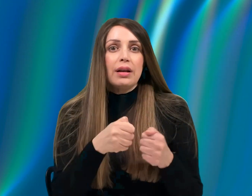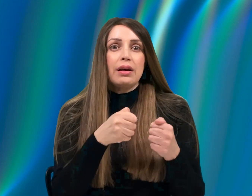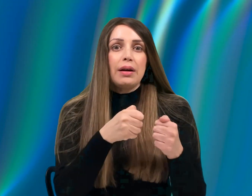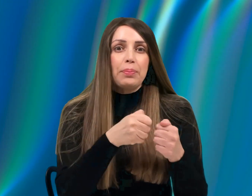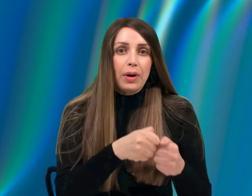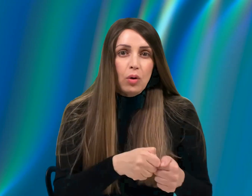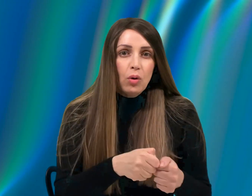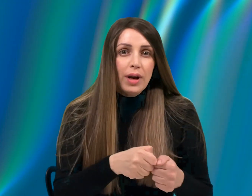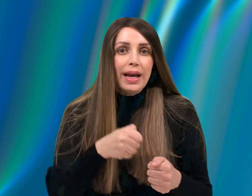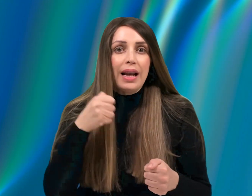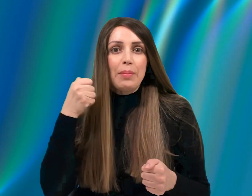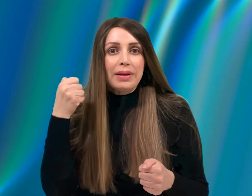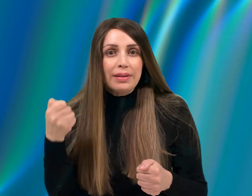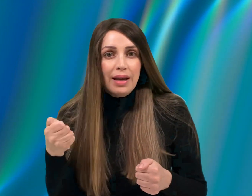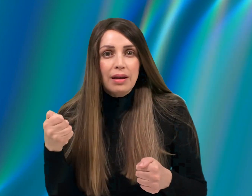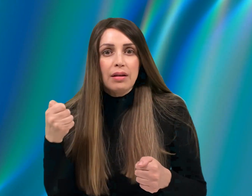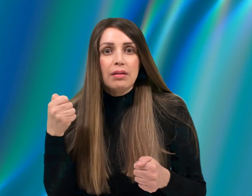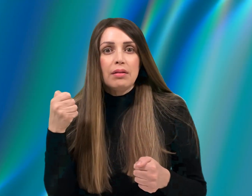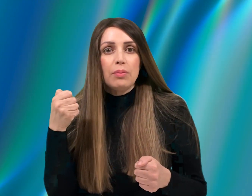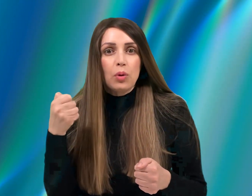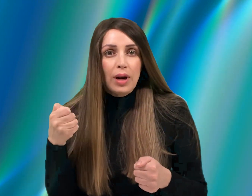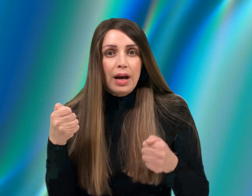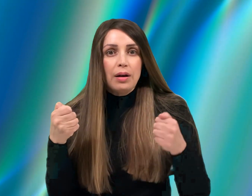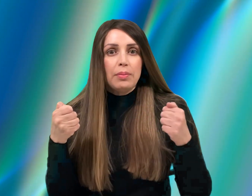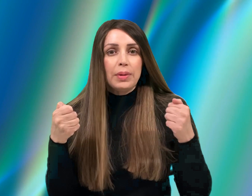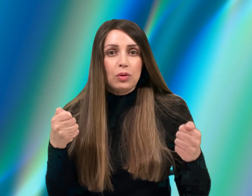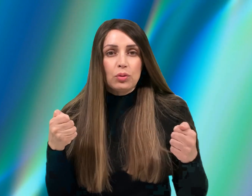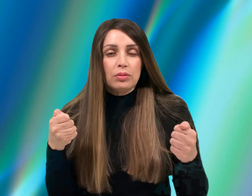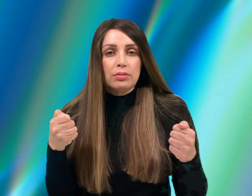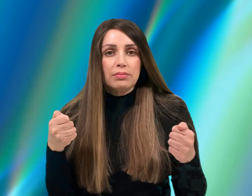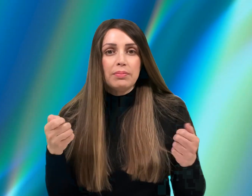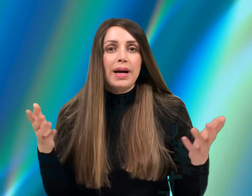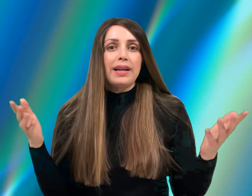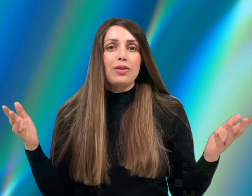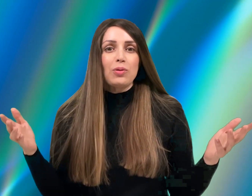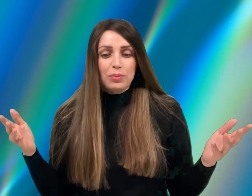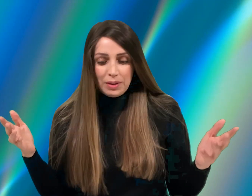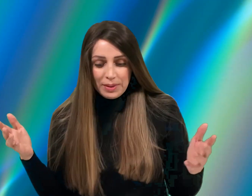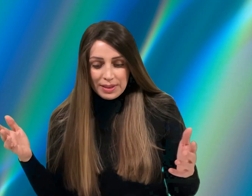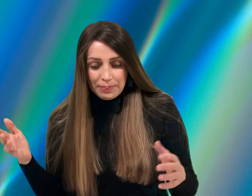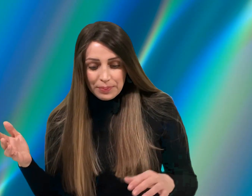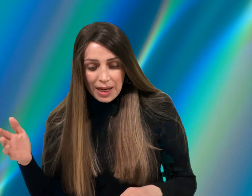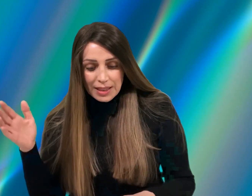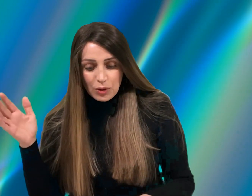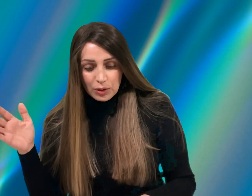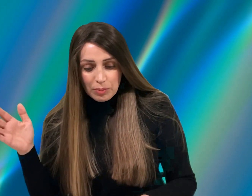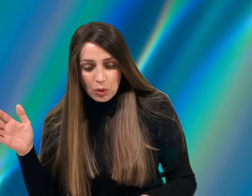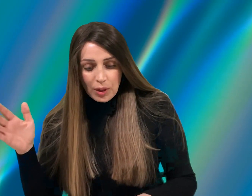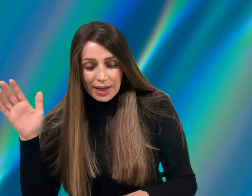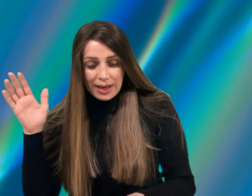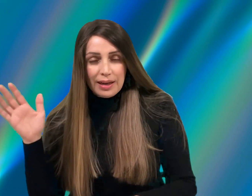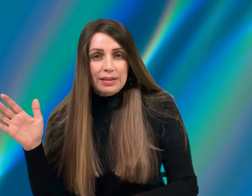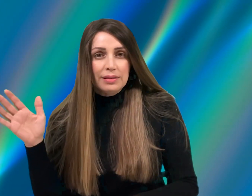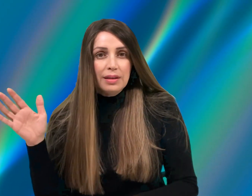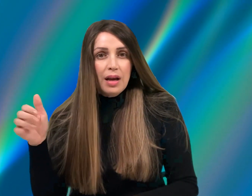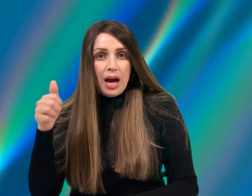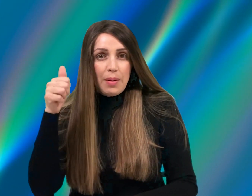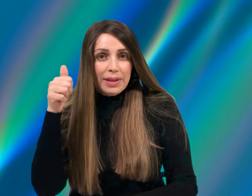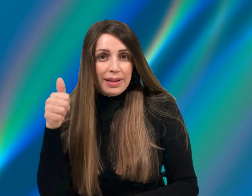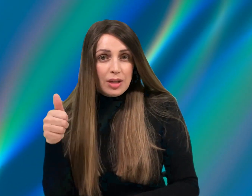פרעו, אלא המטה בולע מתות. מה אנחנו לומדים לזה? אז קודם כל, אחד. המטה